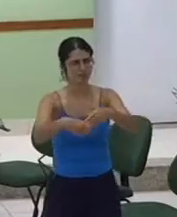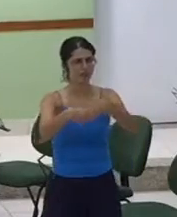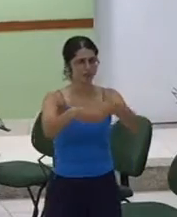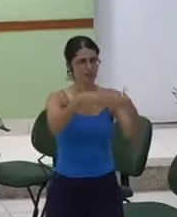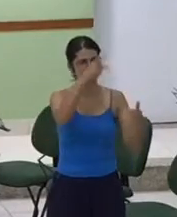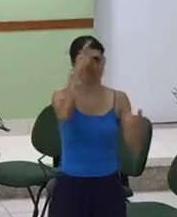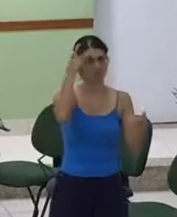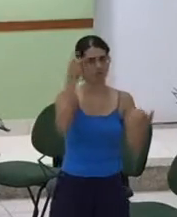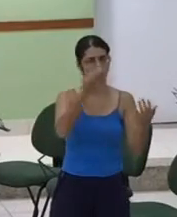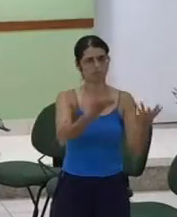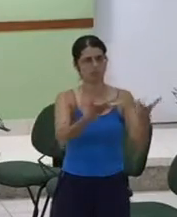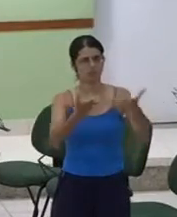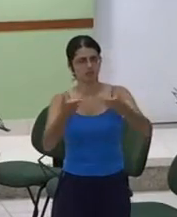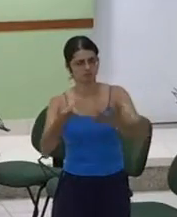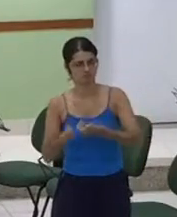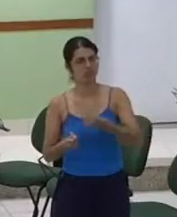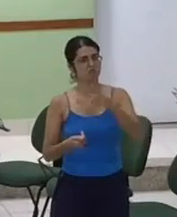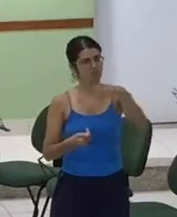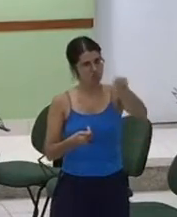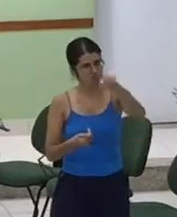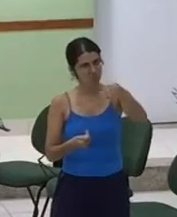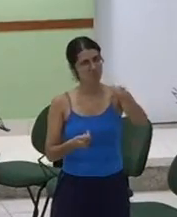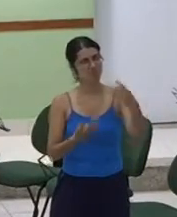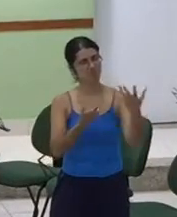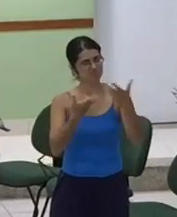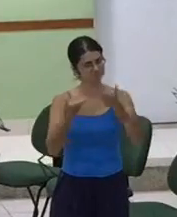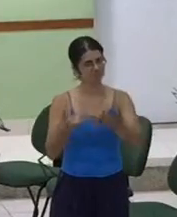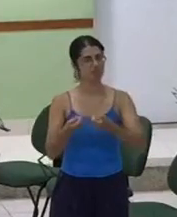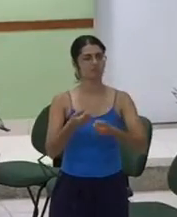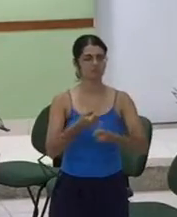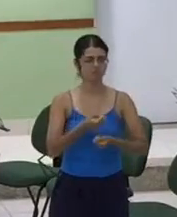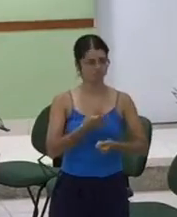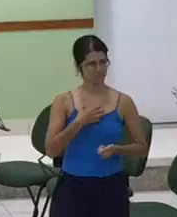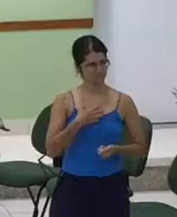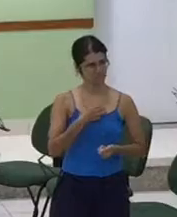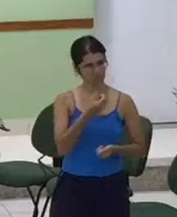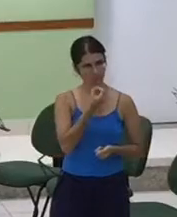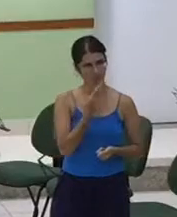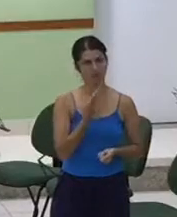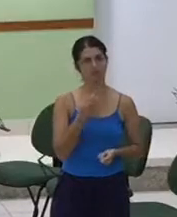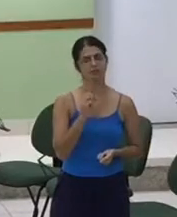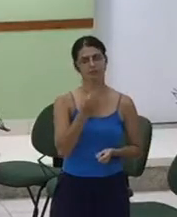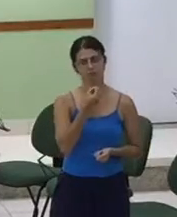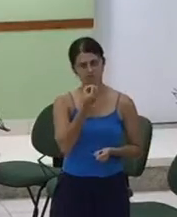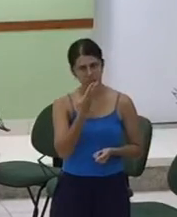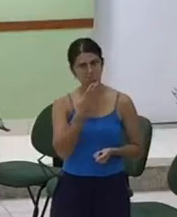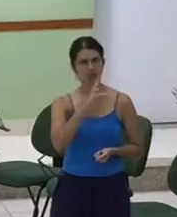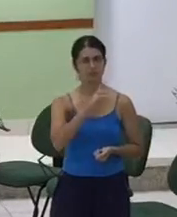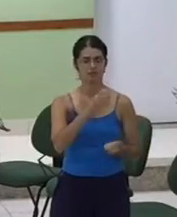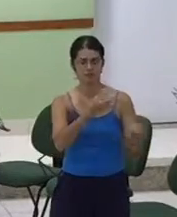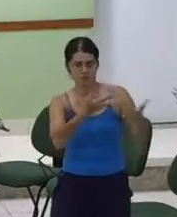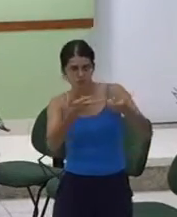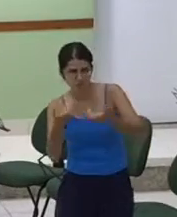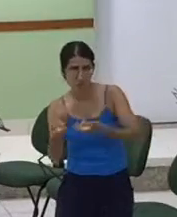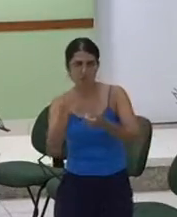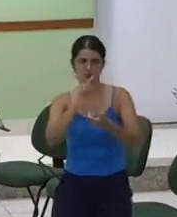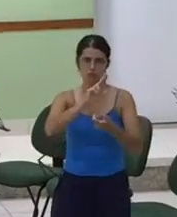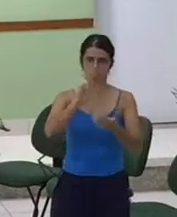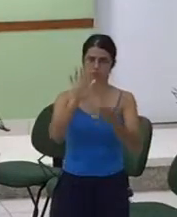E que vocês Se sintam bem-vindos Em nosso meio Como a igreja Saúda As irmãs Sejam bem-vindos Em nome de Jesus